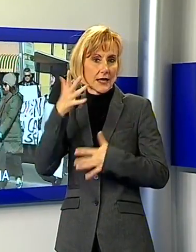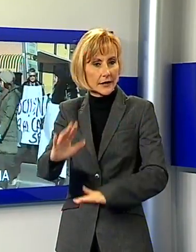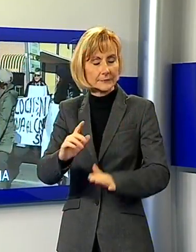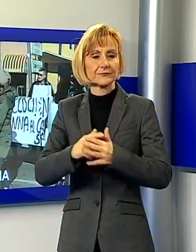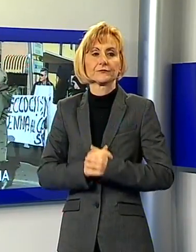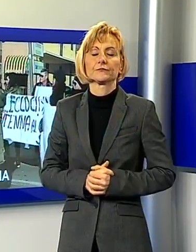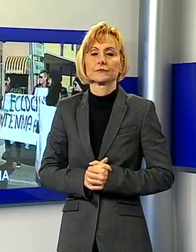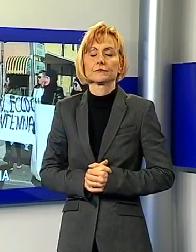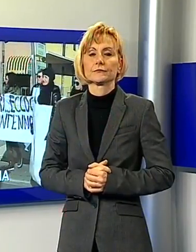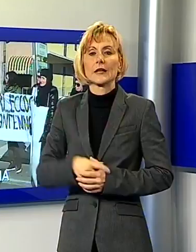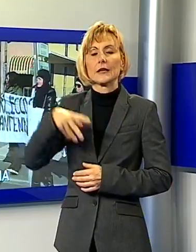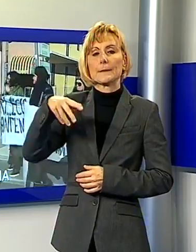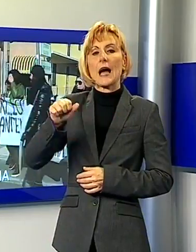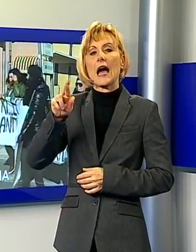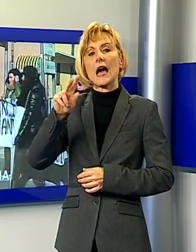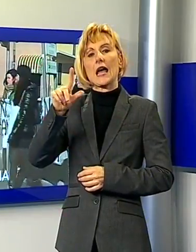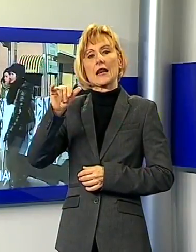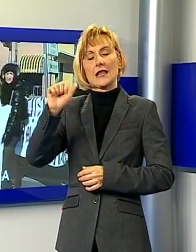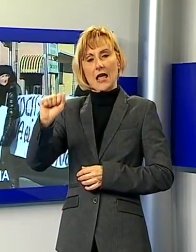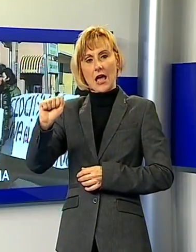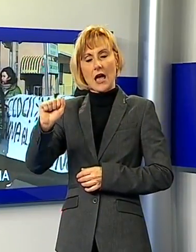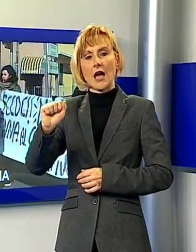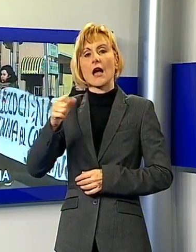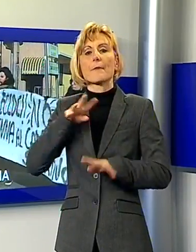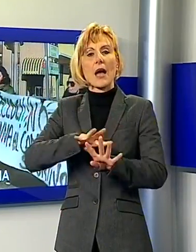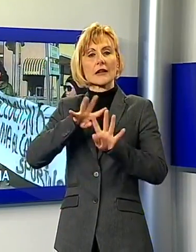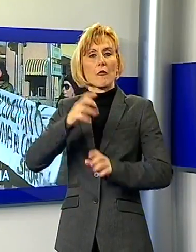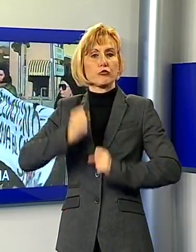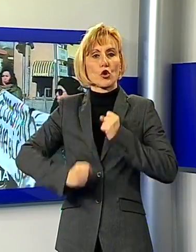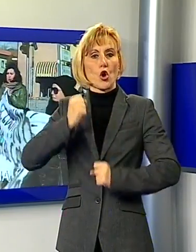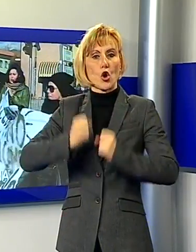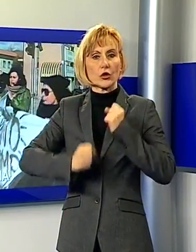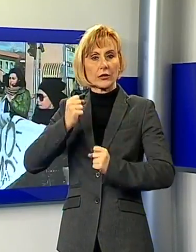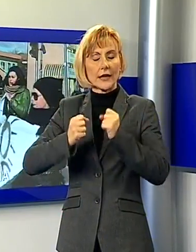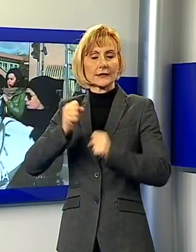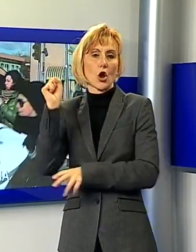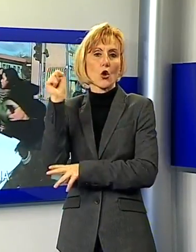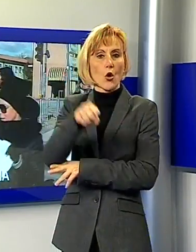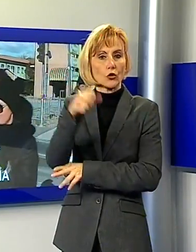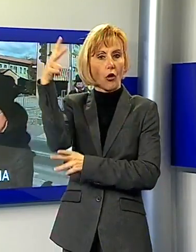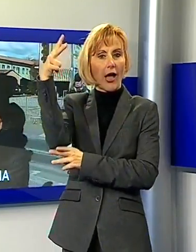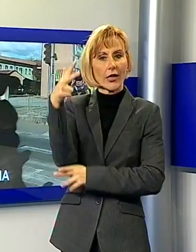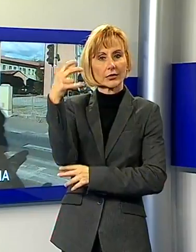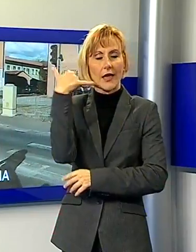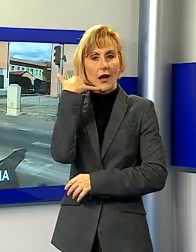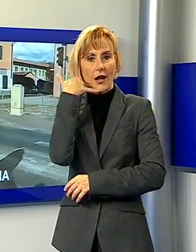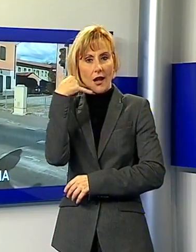manifestazione di protesta questa mattina a Marlia contro la prevista installazione di un ripetitore telefonico al campo